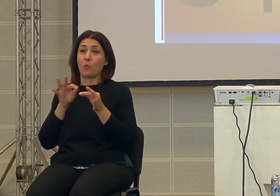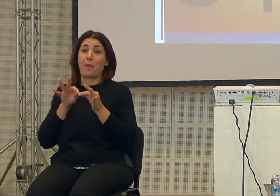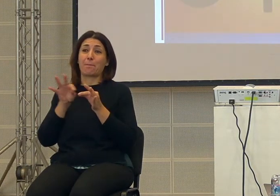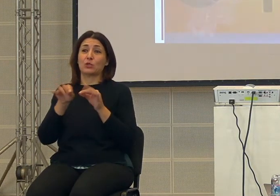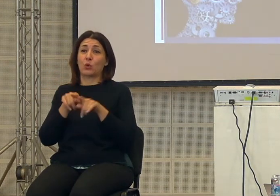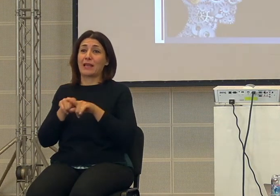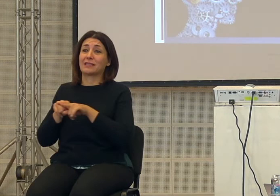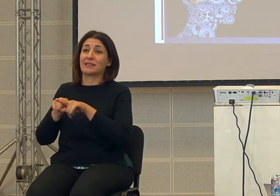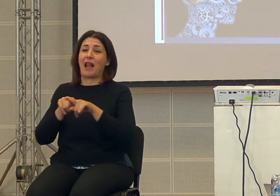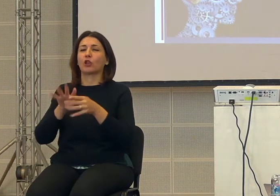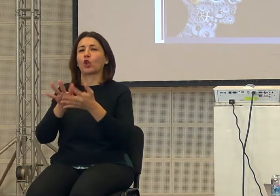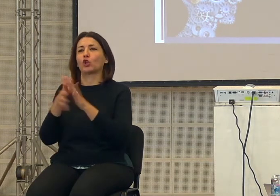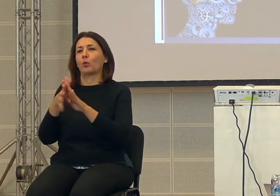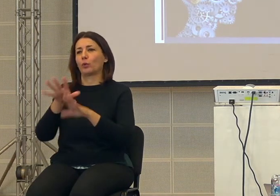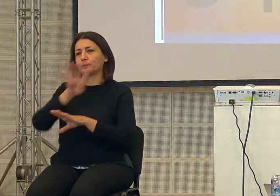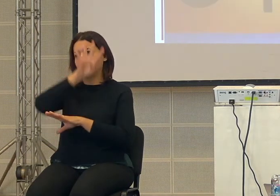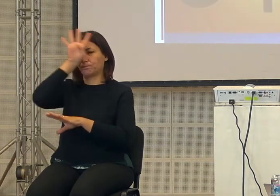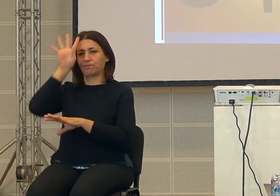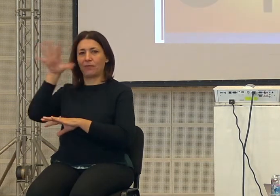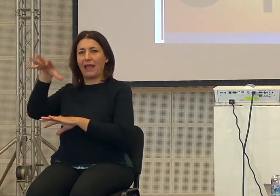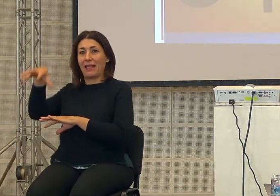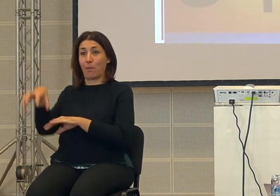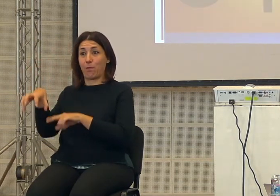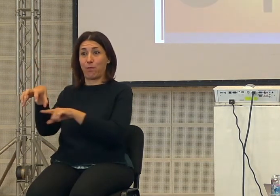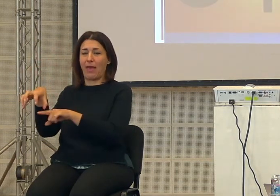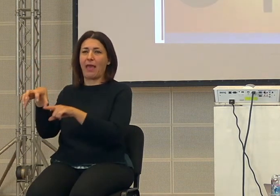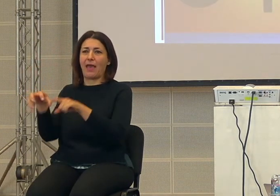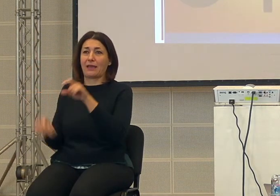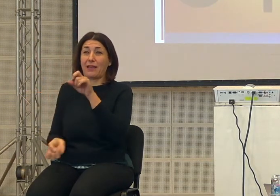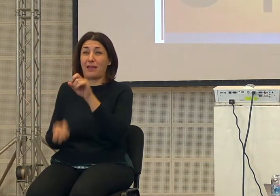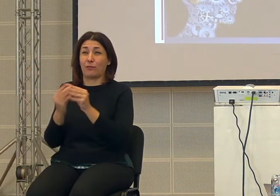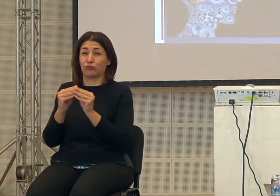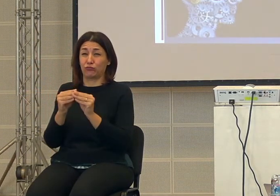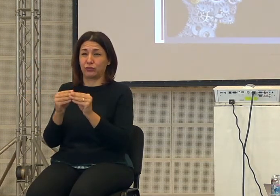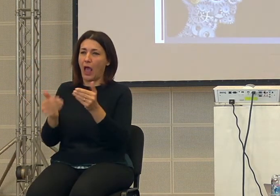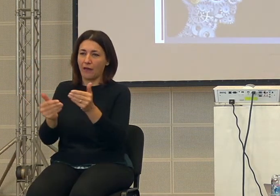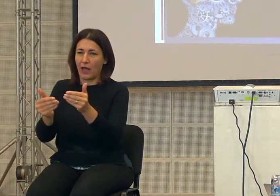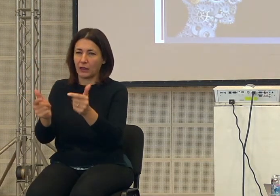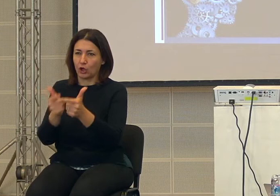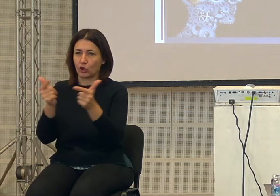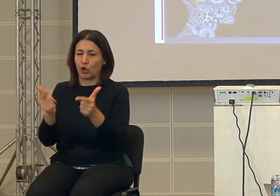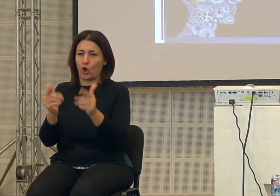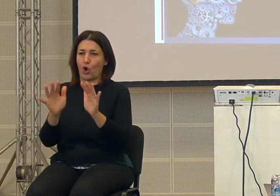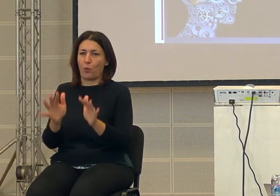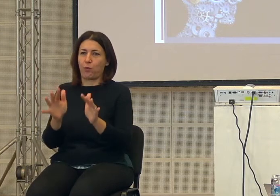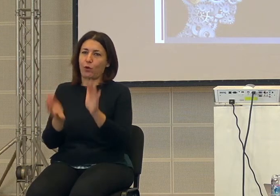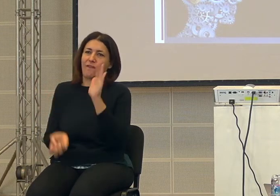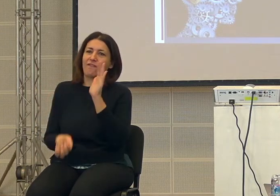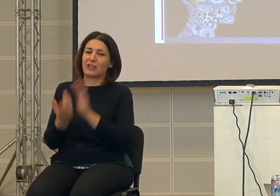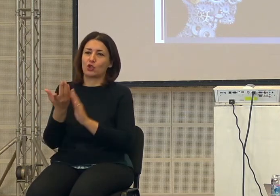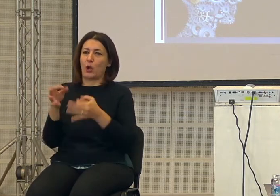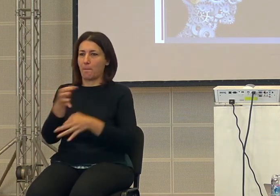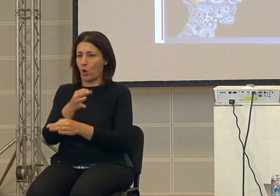e poi con gli imperi qui ci siamo andati troppo avanti e comunque lasciamo qui che adesso arriviamo a questo punto